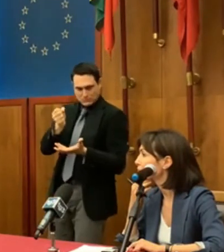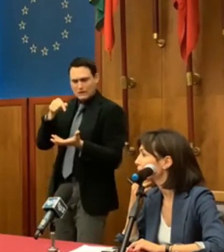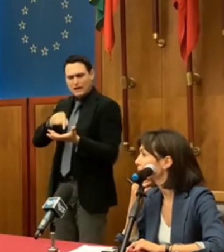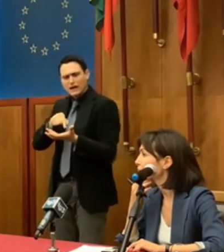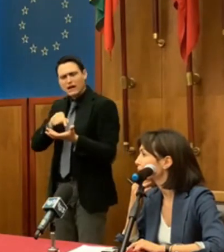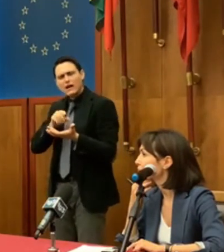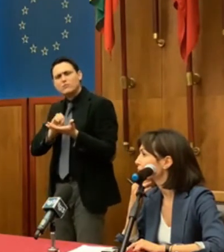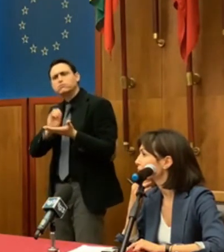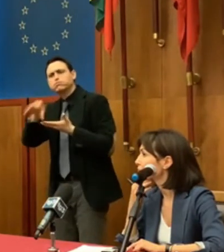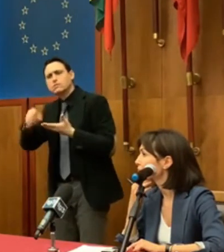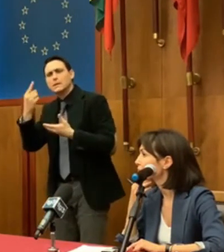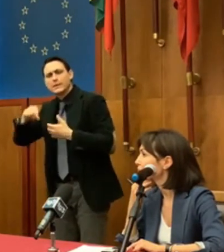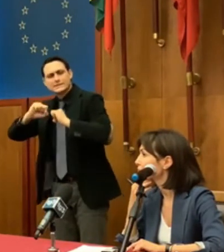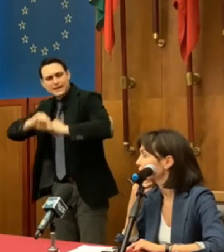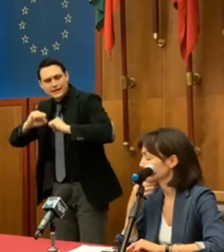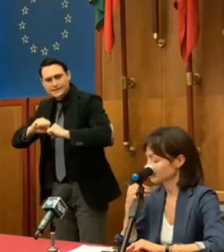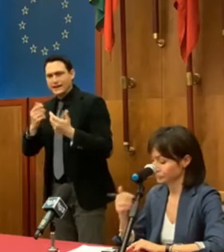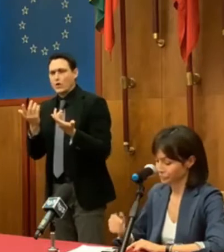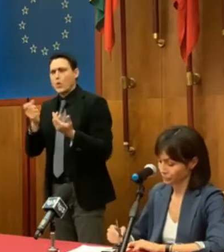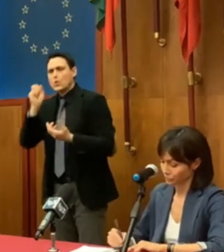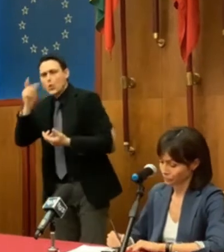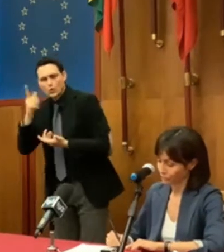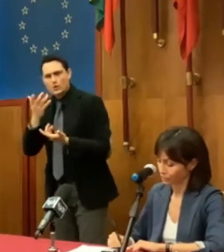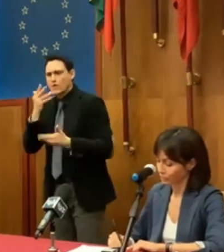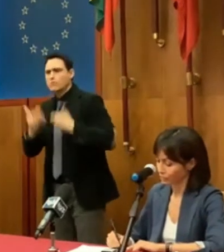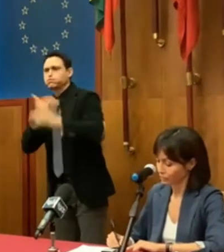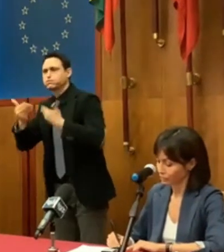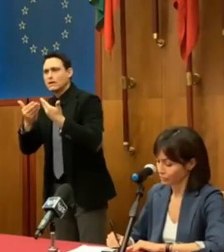sanità nel progresso del meridione?